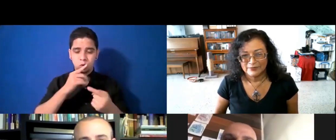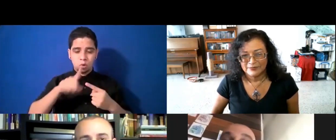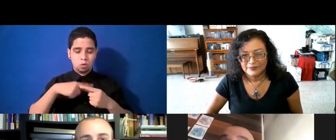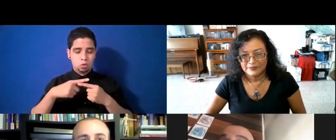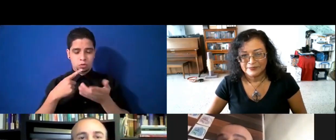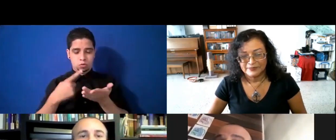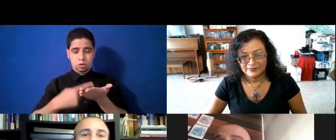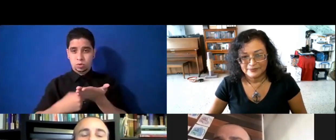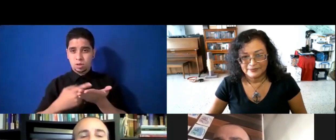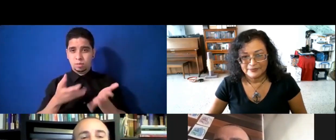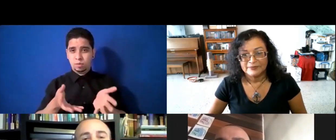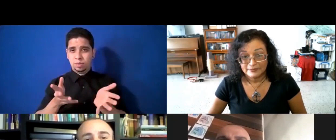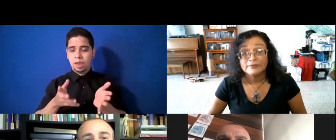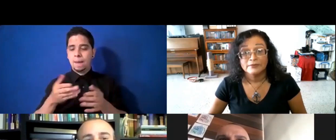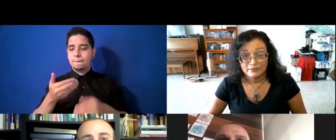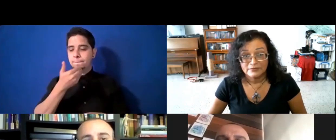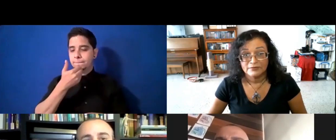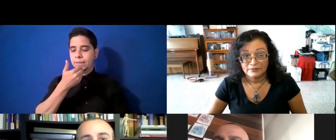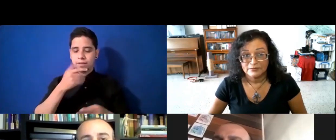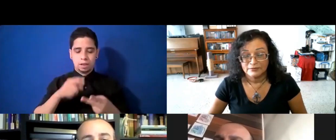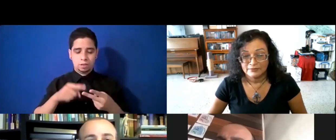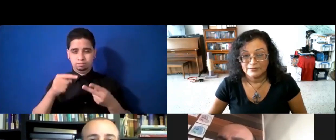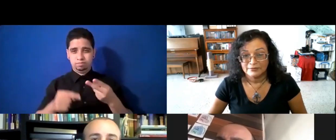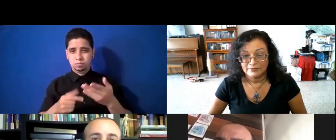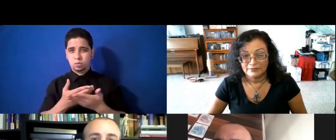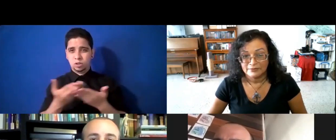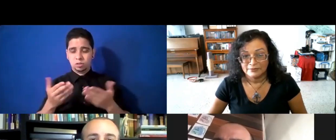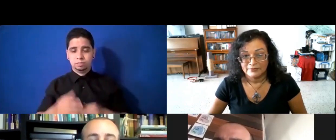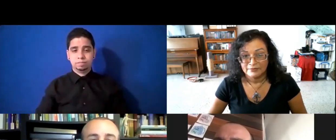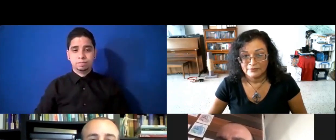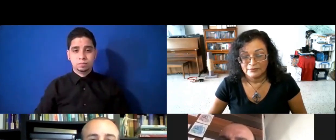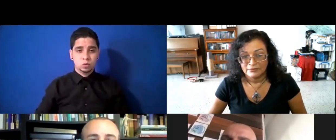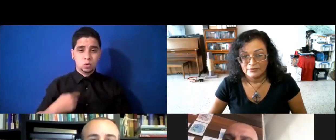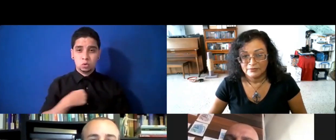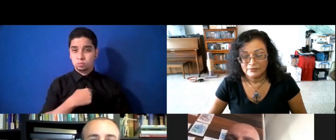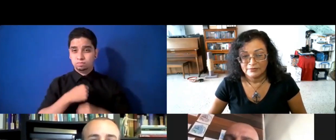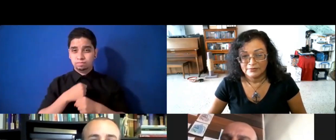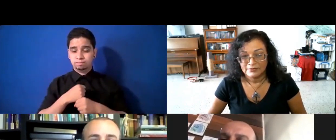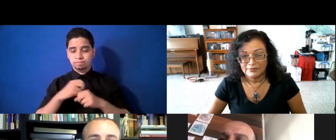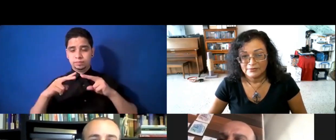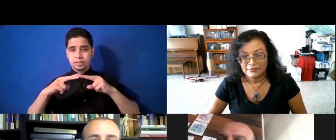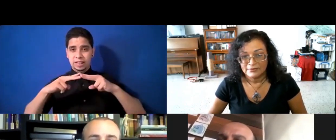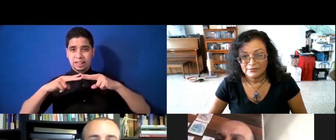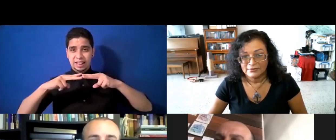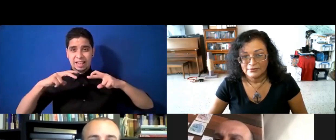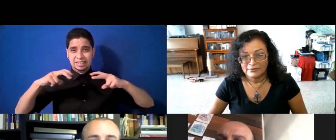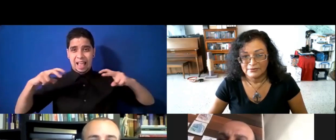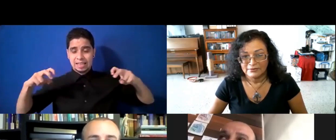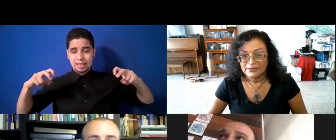pasta, de lasaña. Nosotros hacemos una lasaña, por ejemplo, que la llamamos la lasaña en leña. Esa lasaña